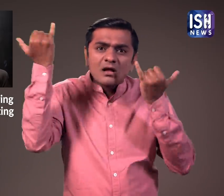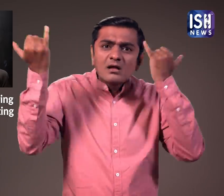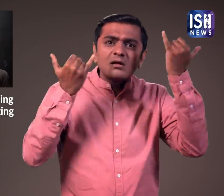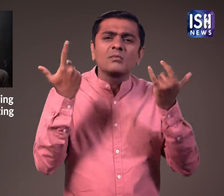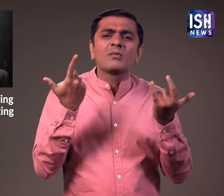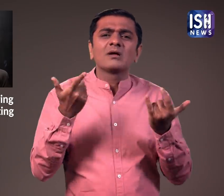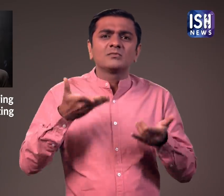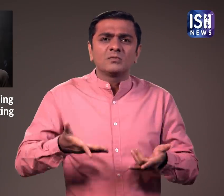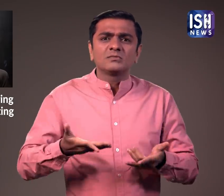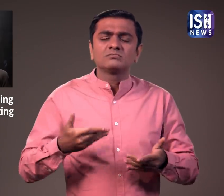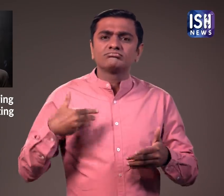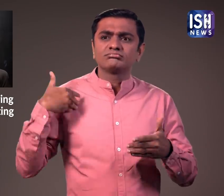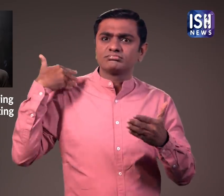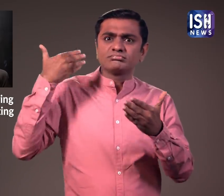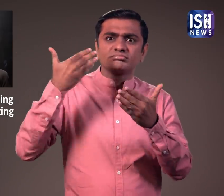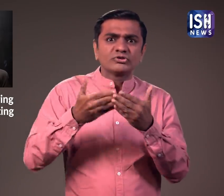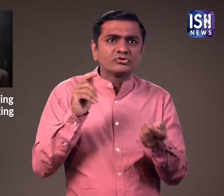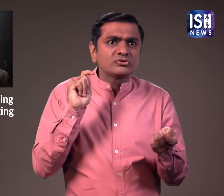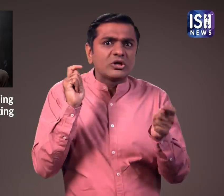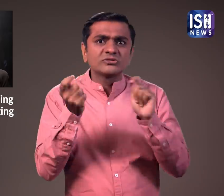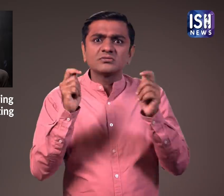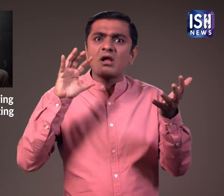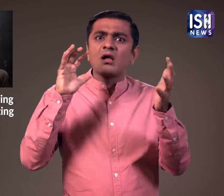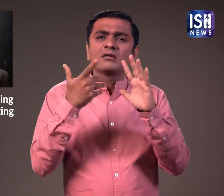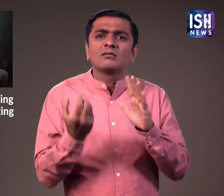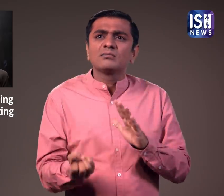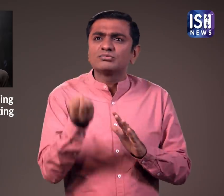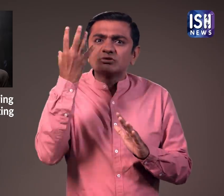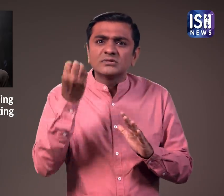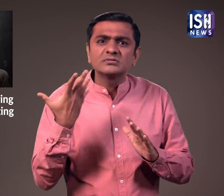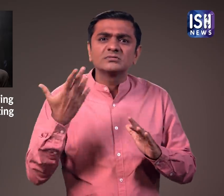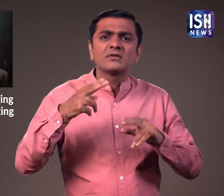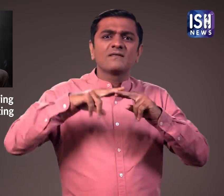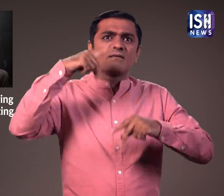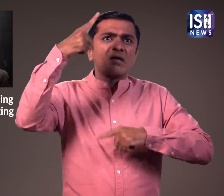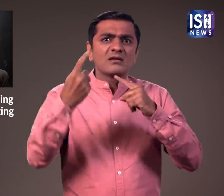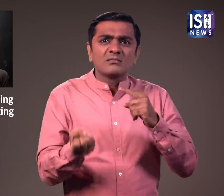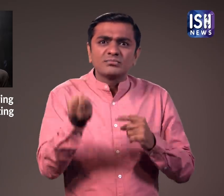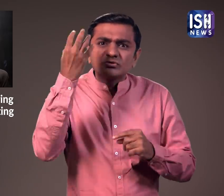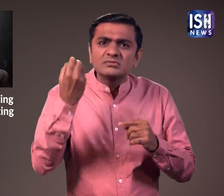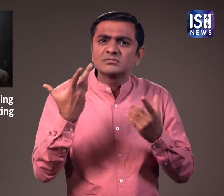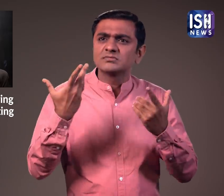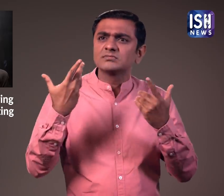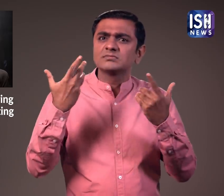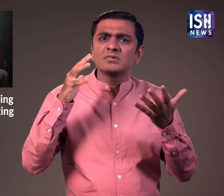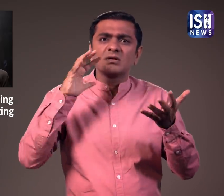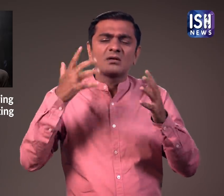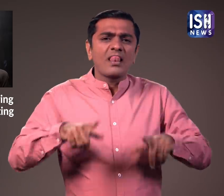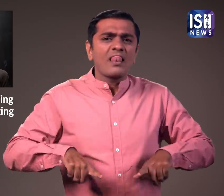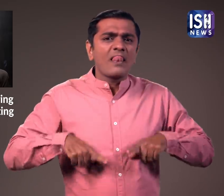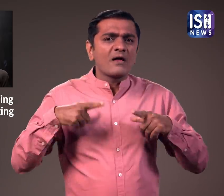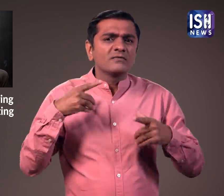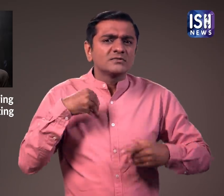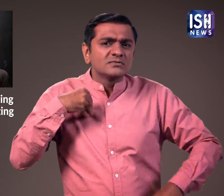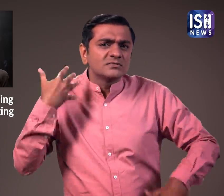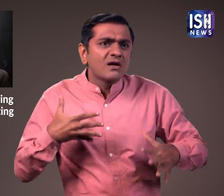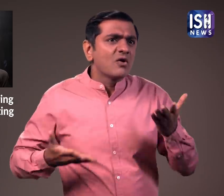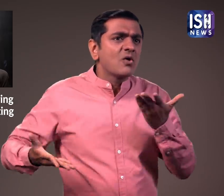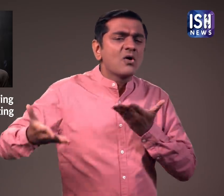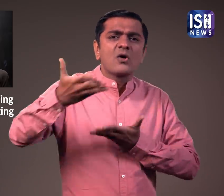ऐसा इसलिए है क्योंकि प्रदुशन के कारण पर्यावरन बदल रहा है और सभी लोग पीड़त है।